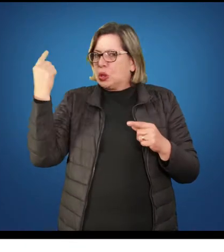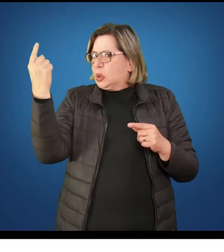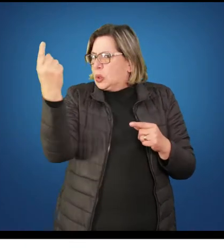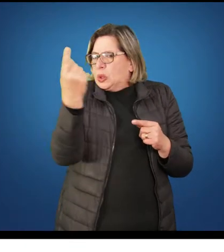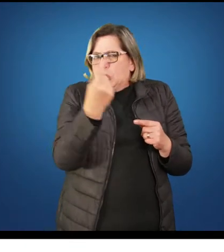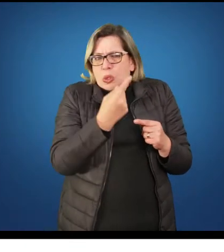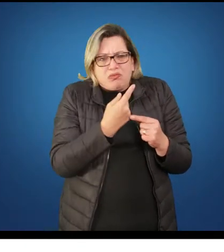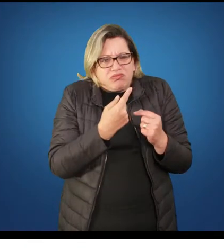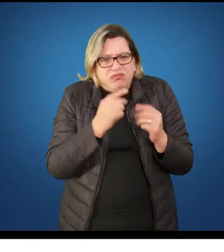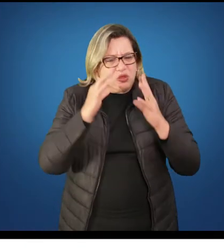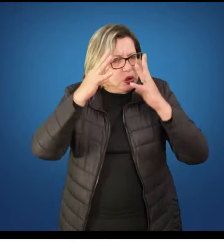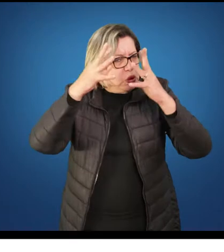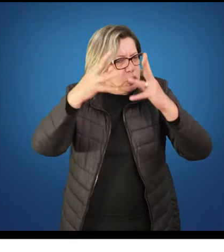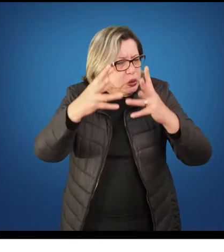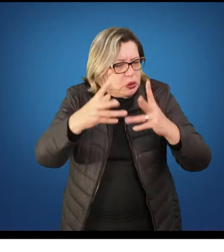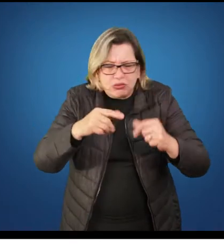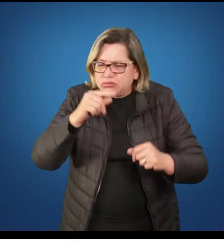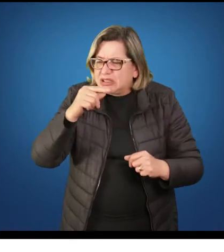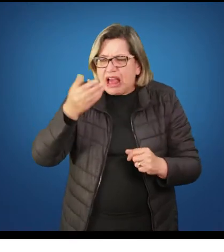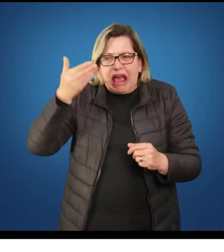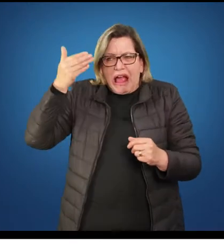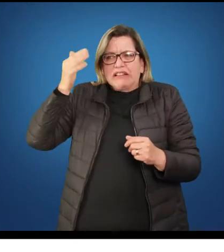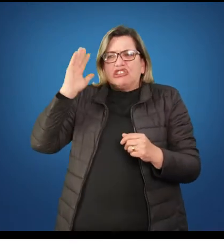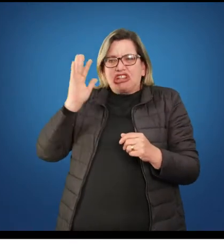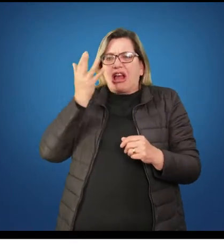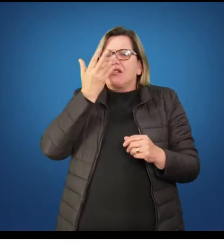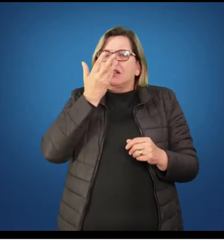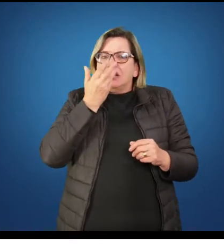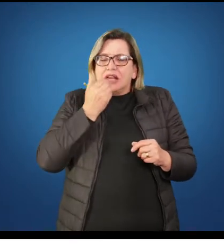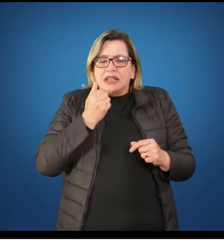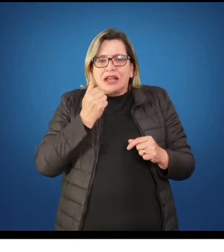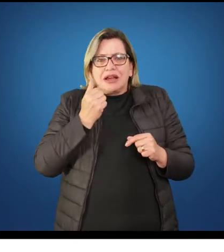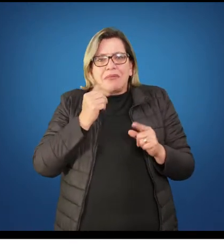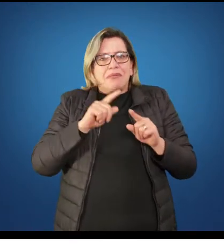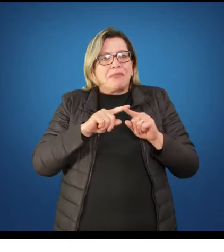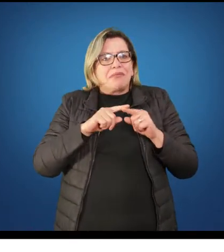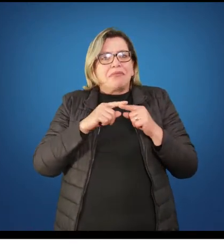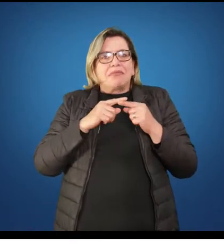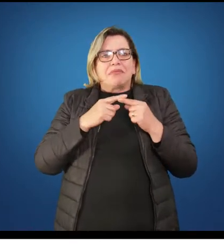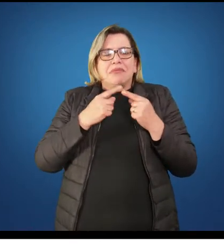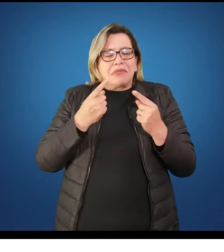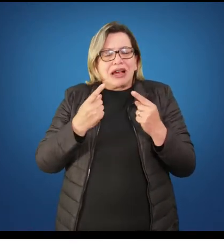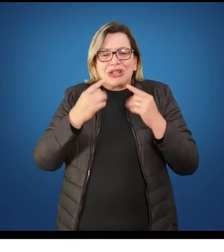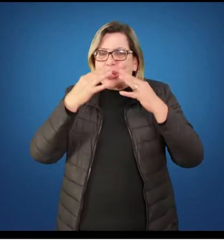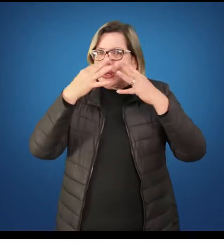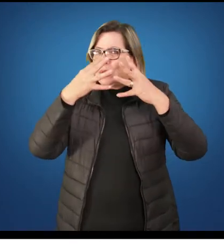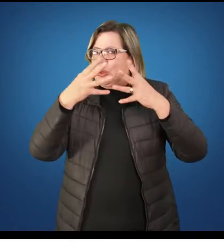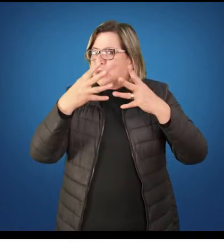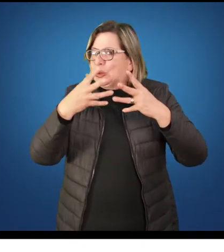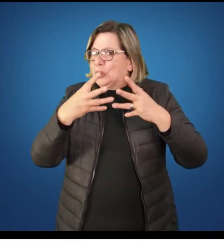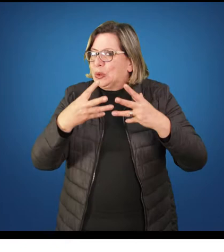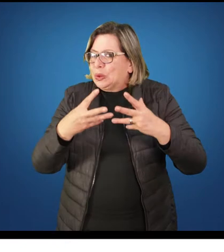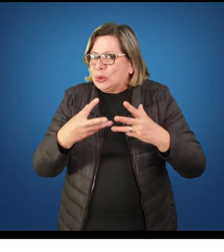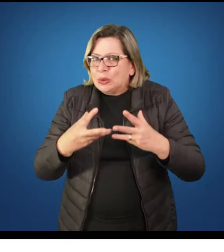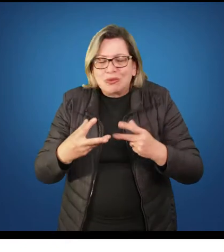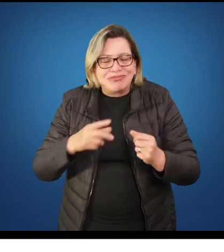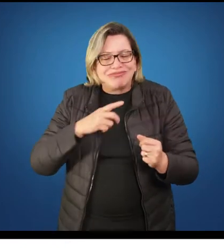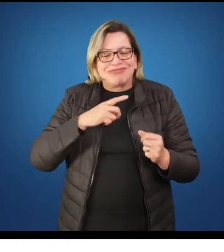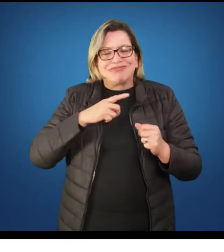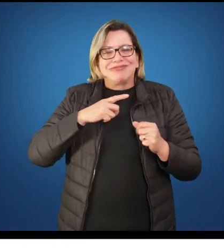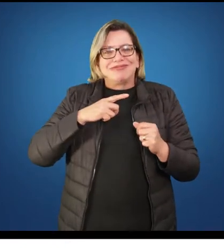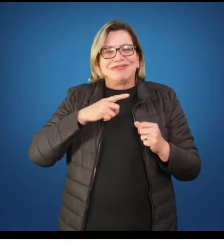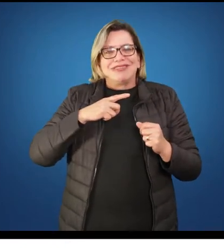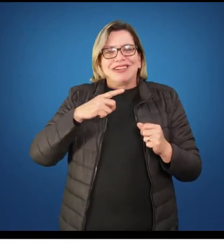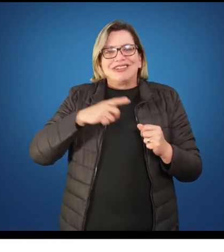da nossa vida de infância. Porém, ao contrário daquilo que a gente diz, que o imaginário fala, a infância, período lindo,